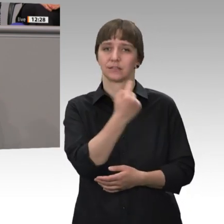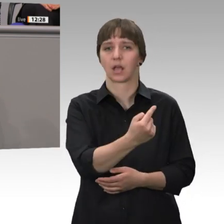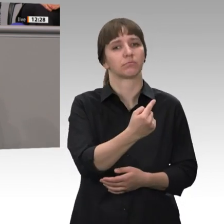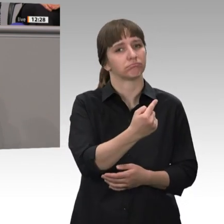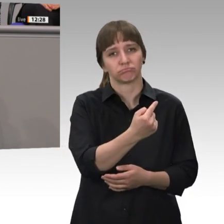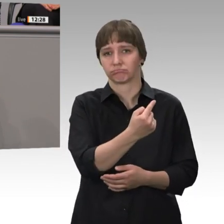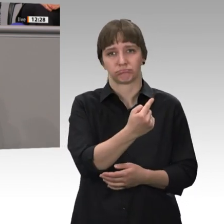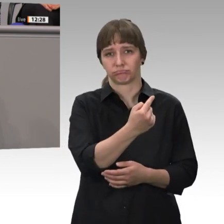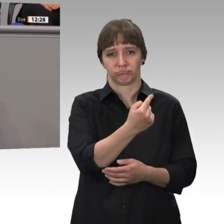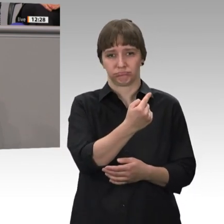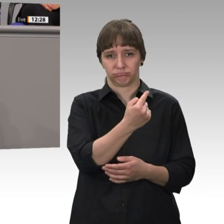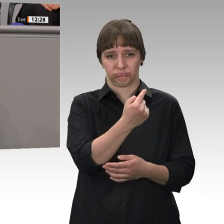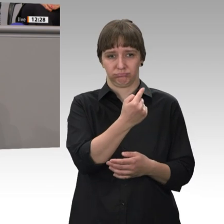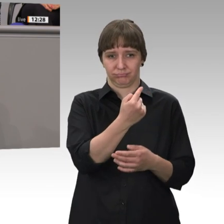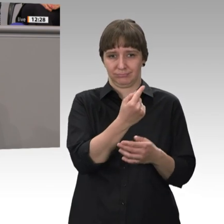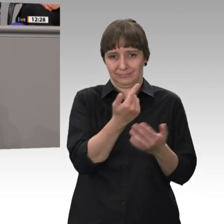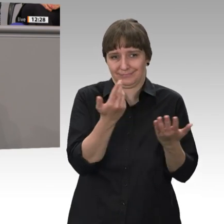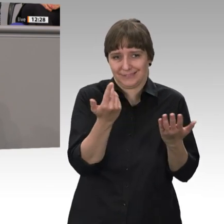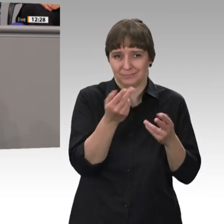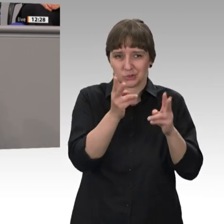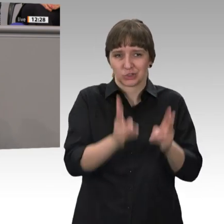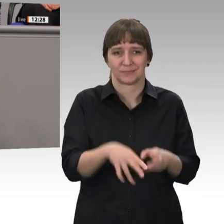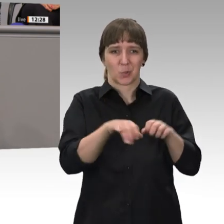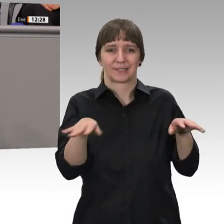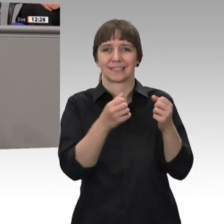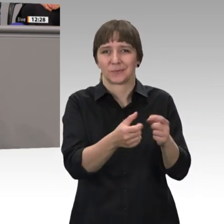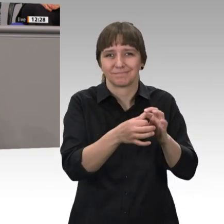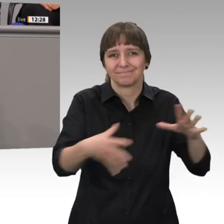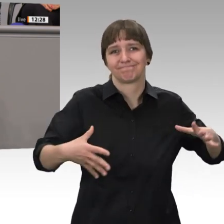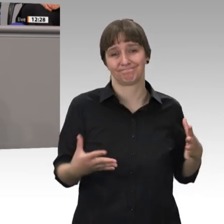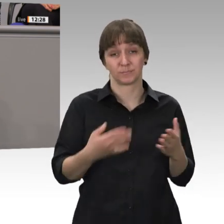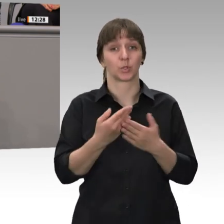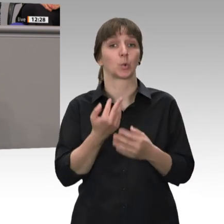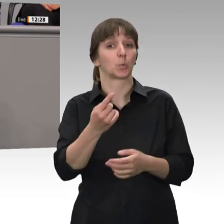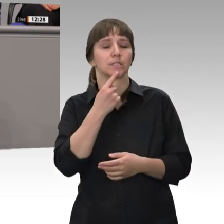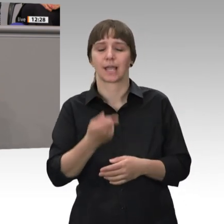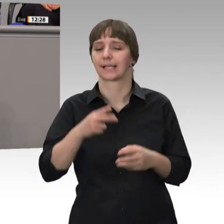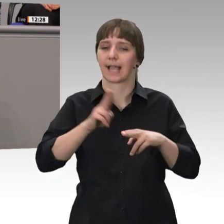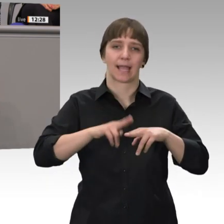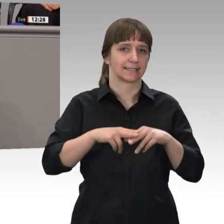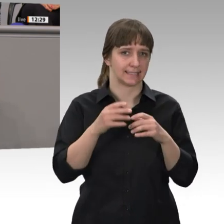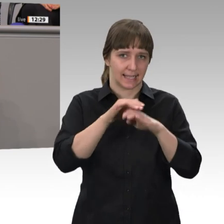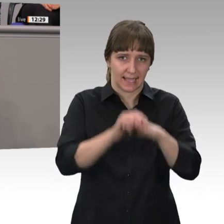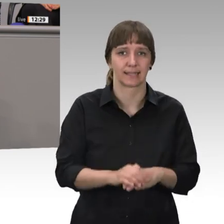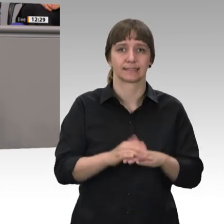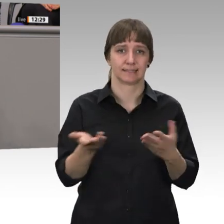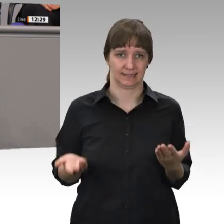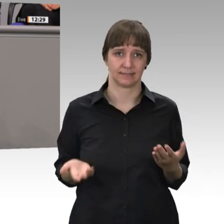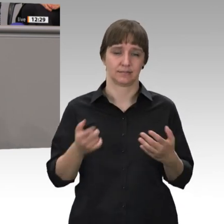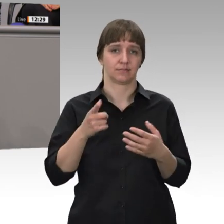Da ist was dran. Die Grünen fordern eine Garantierente, die nach Versicherungsjahren auf den Gegenwert